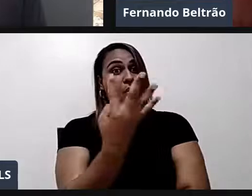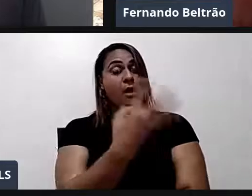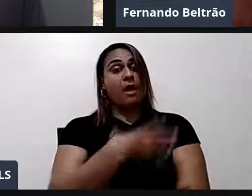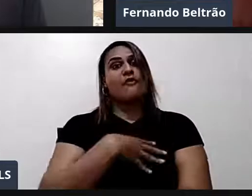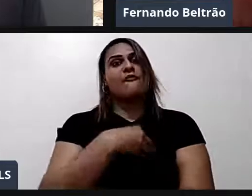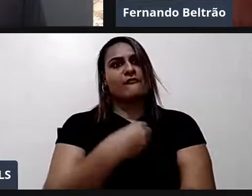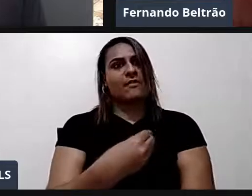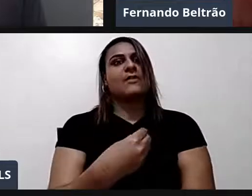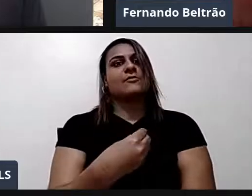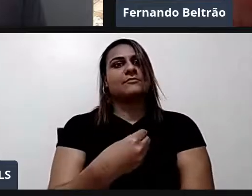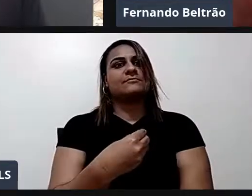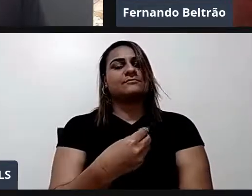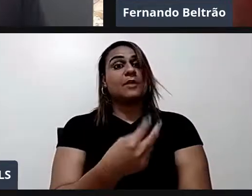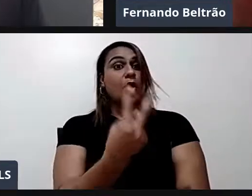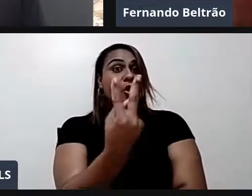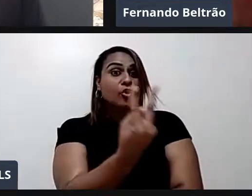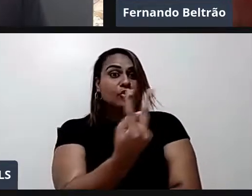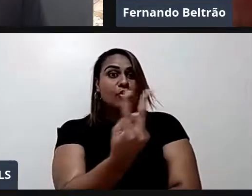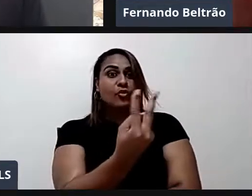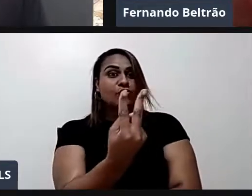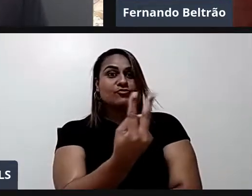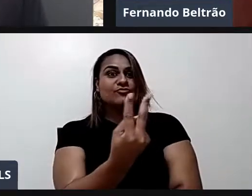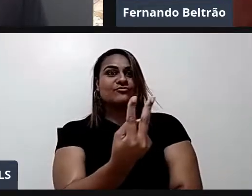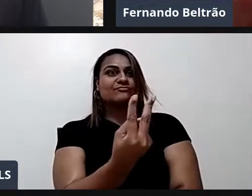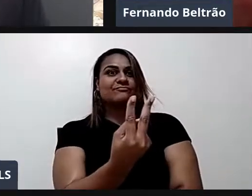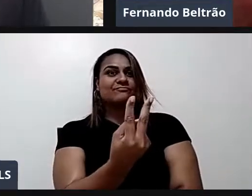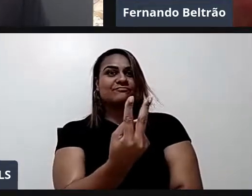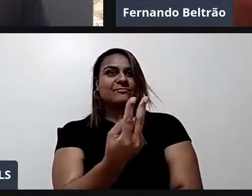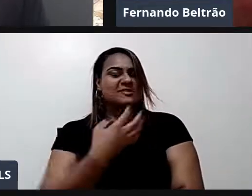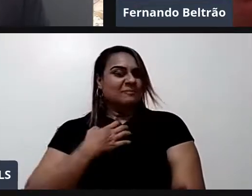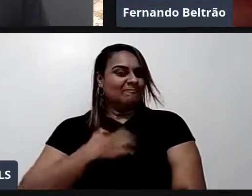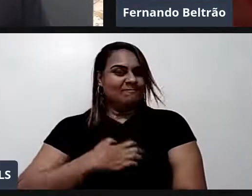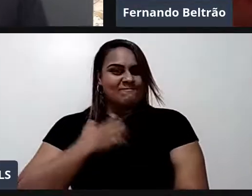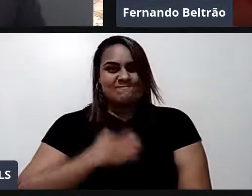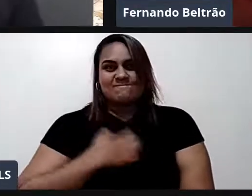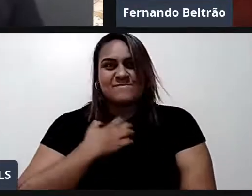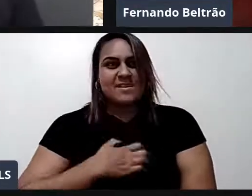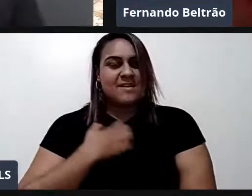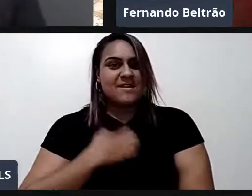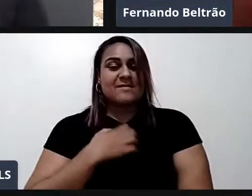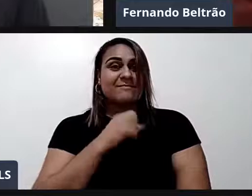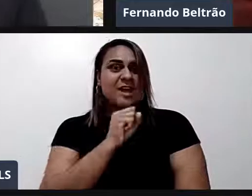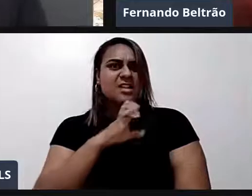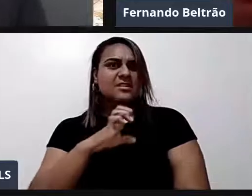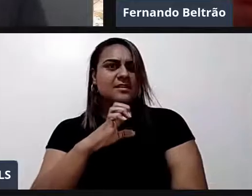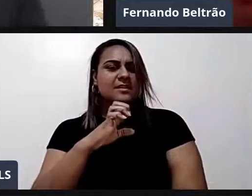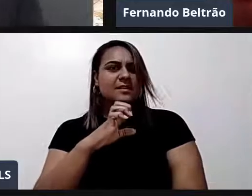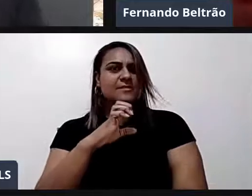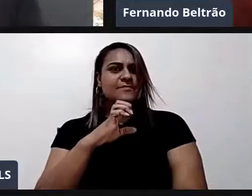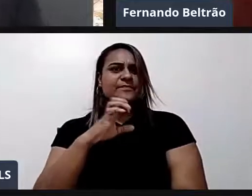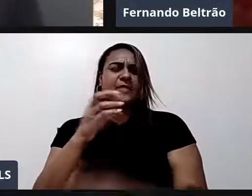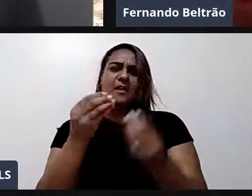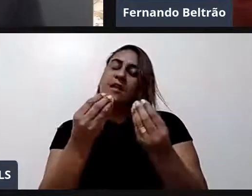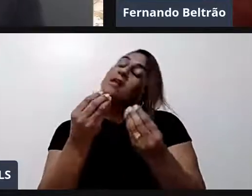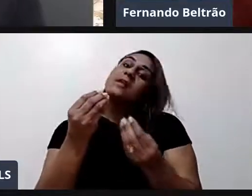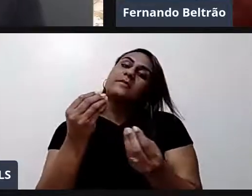revoltam. Ao invés de destruir o mal, eu multipliquei. Quer dizer, então, que eu devo deixar que ele faça o mal?